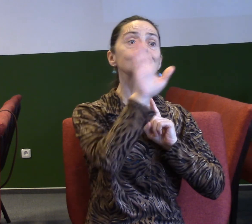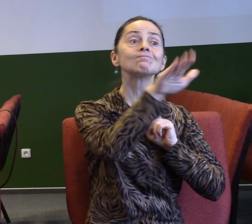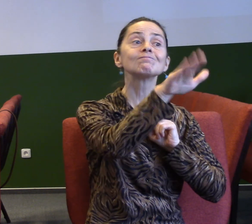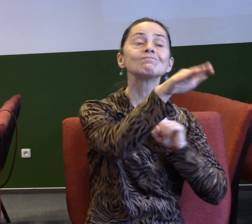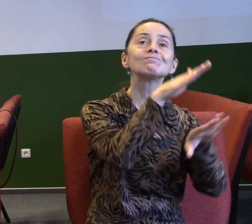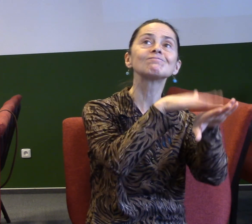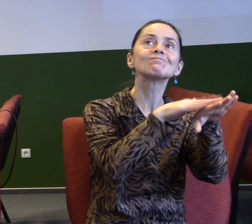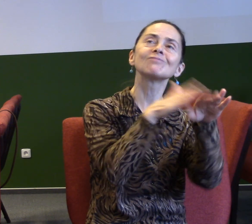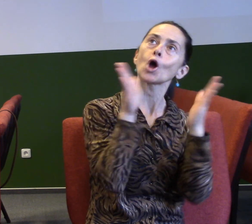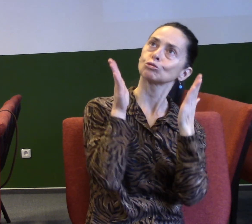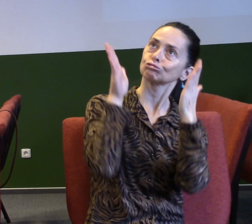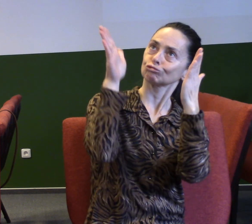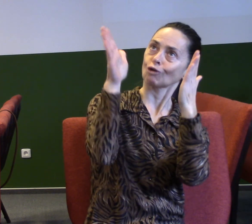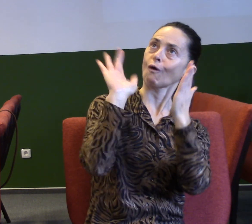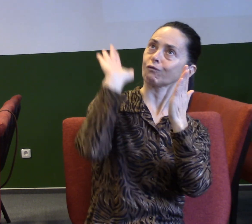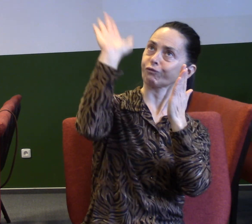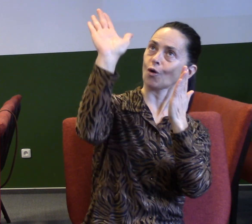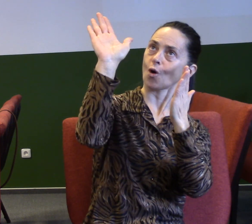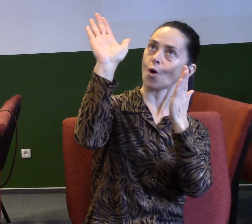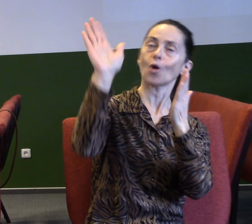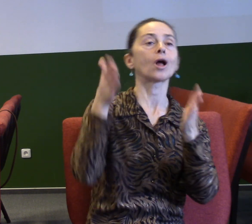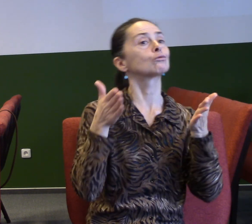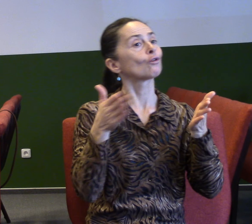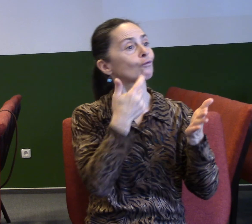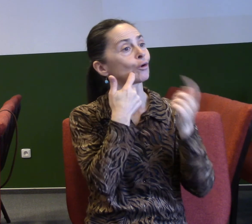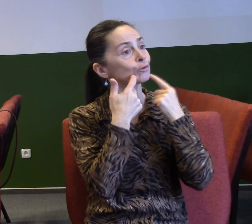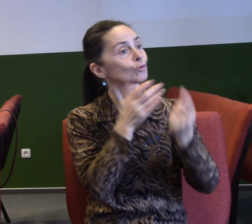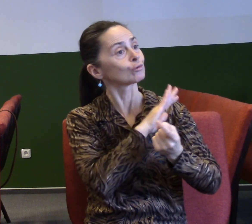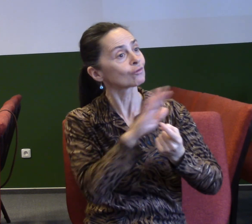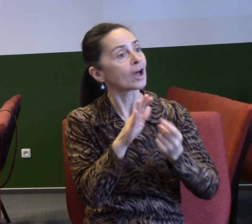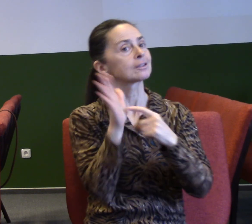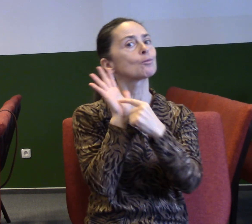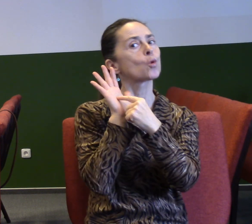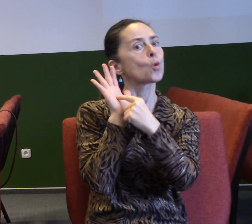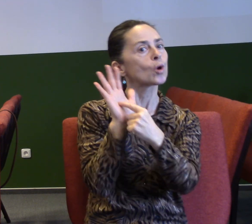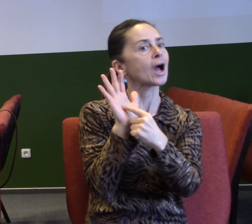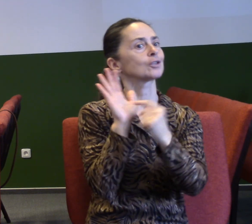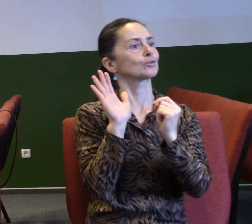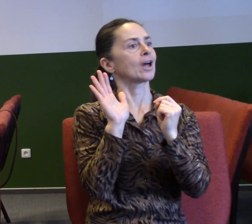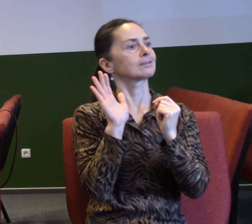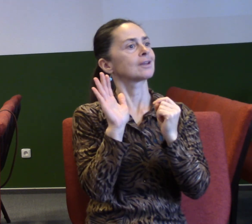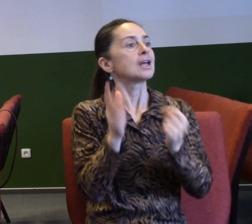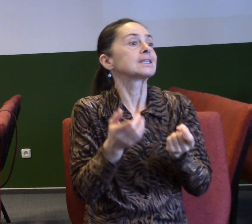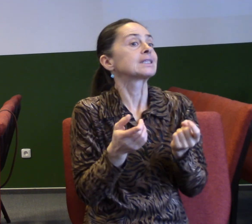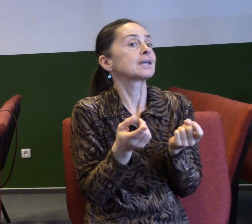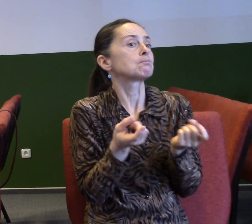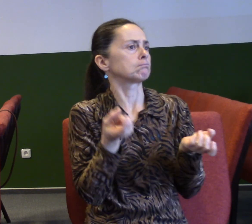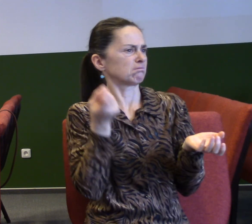jak je to s tvými předsudky vůči druhým a jaké motyvy. Věříš, že jsou v jejich srdcích.